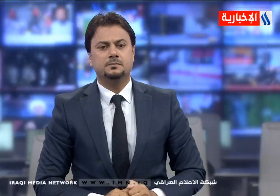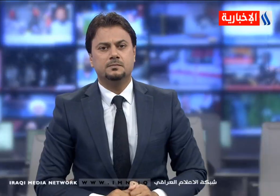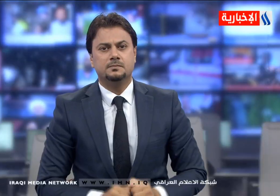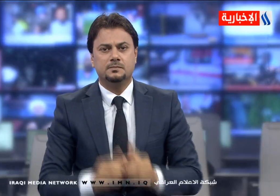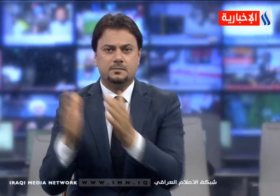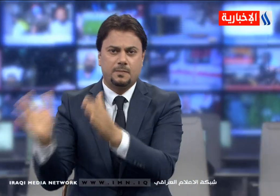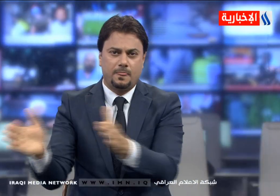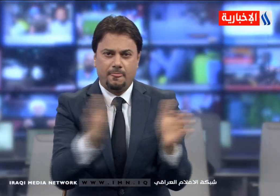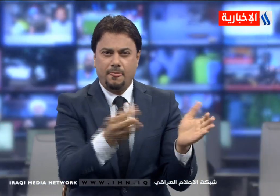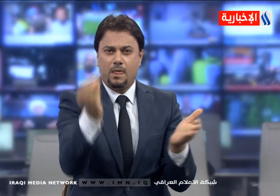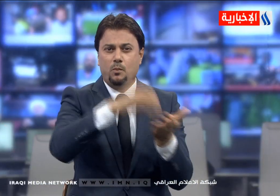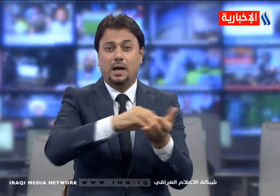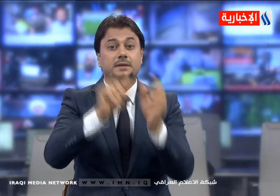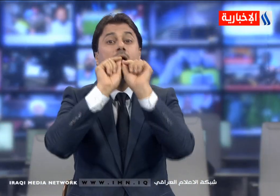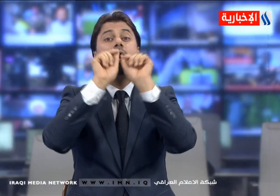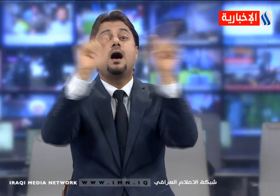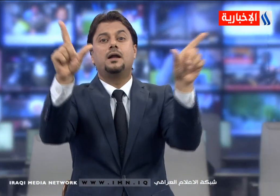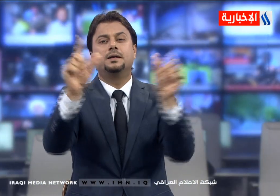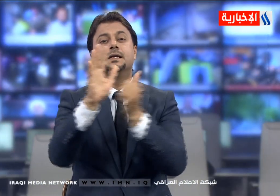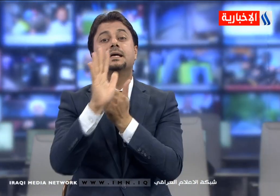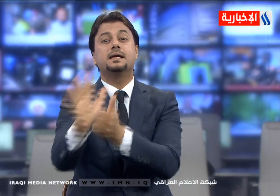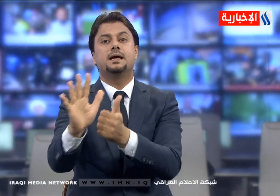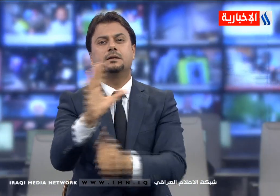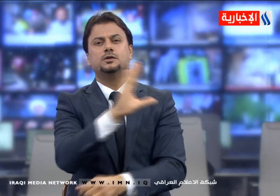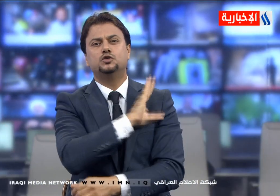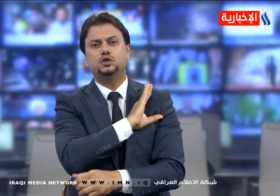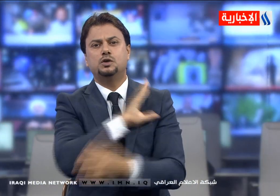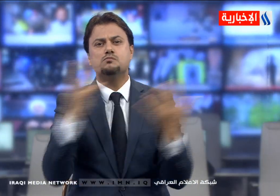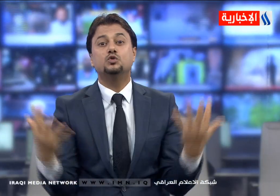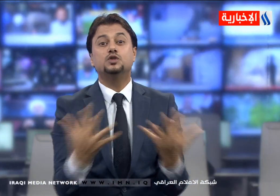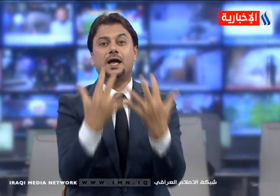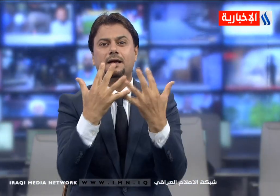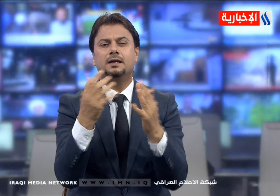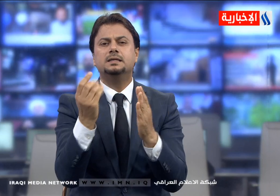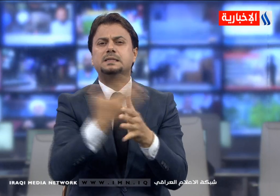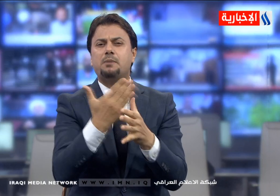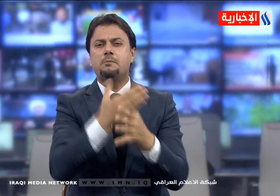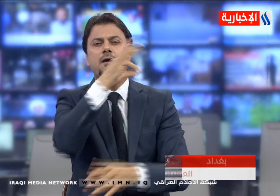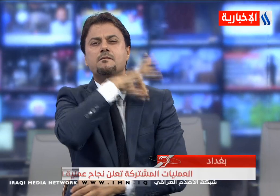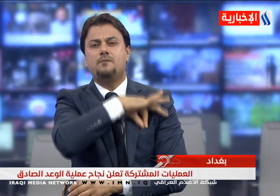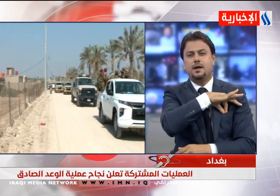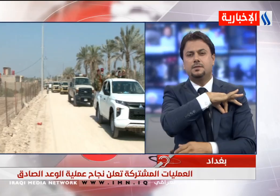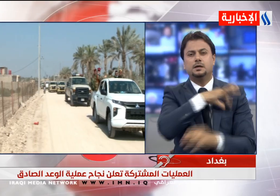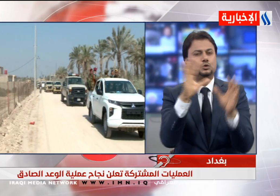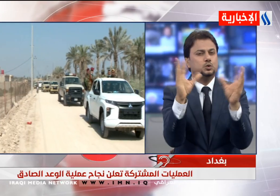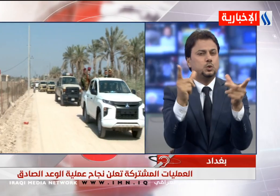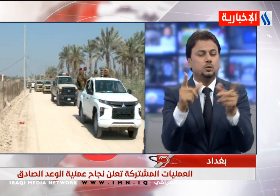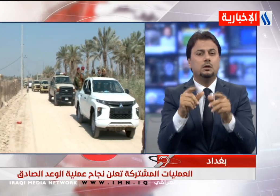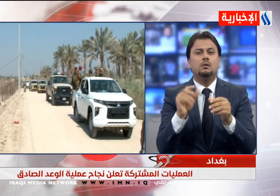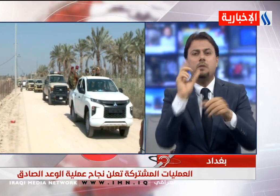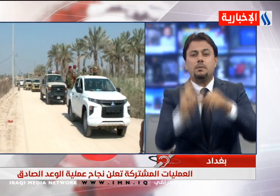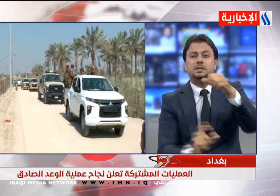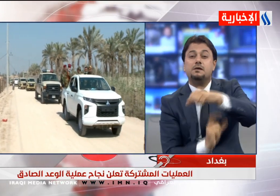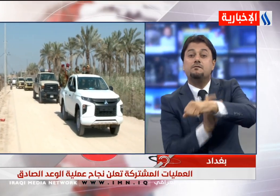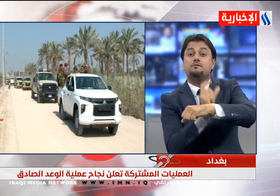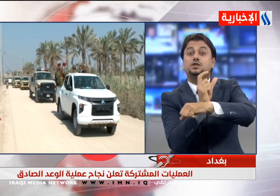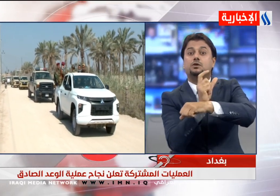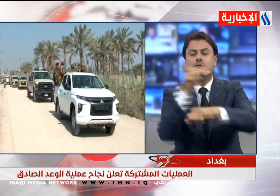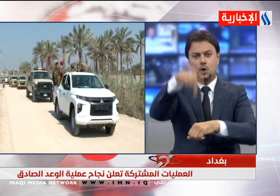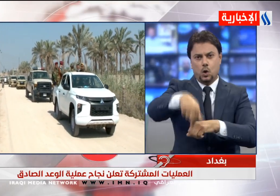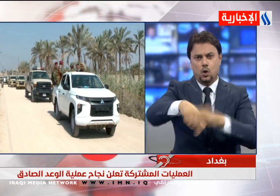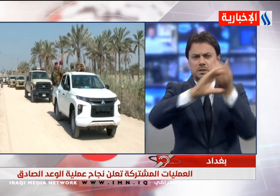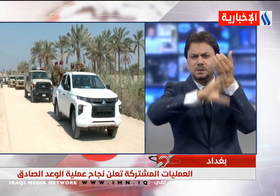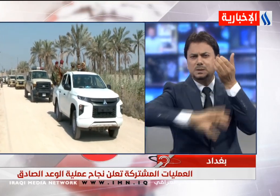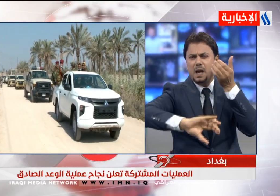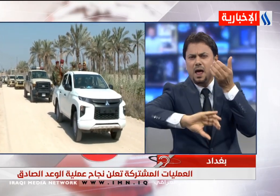بدورها أعلنت قيادة العمليات المشتركة نتائج العملية العسكرية التي انطلقت فجر اليوم لحصر